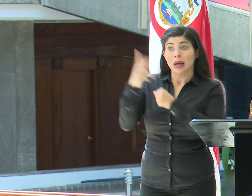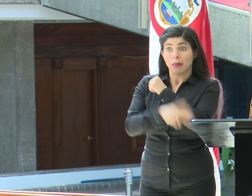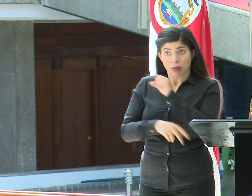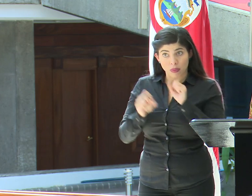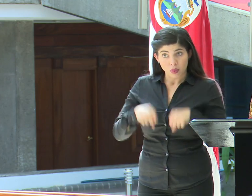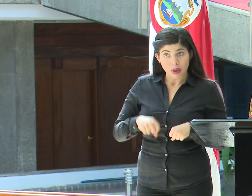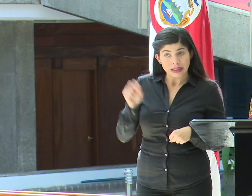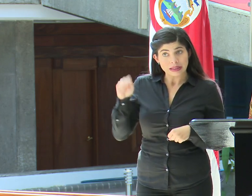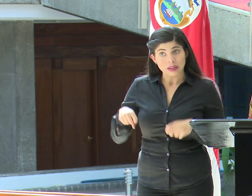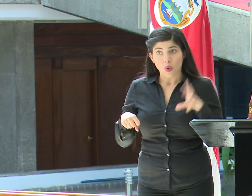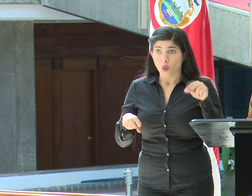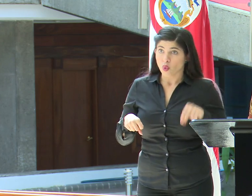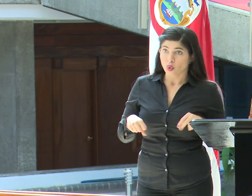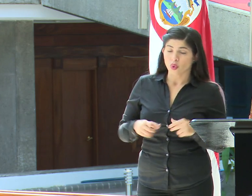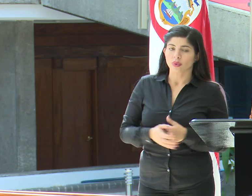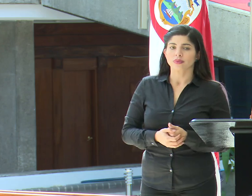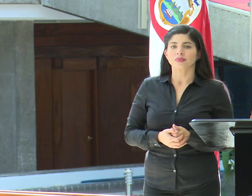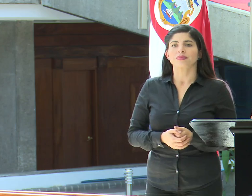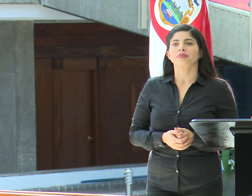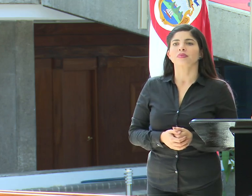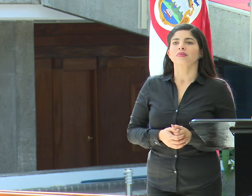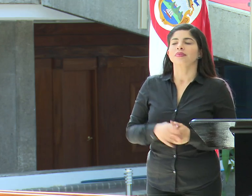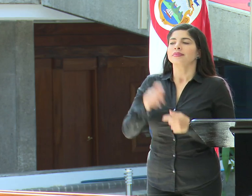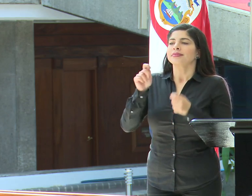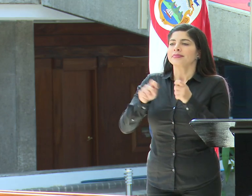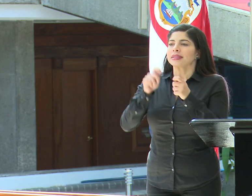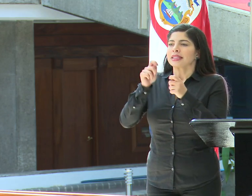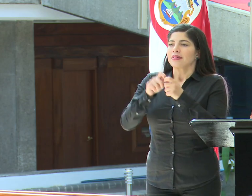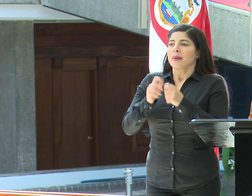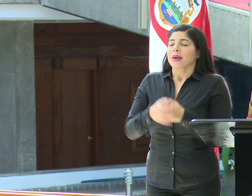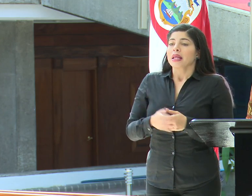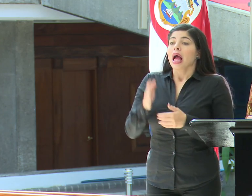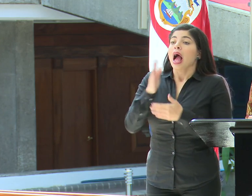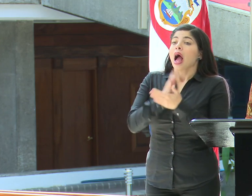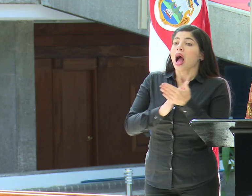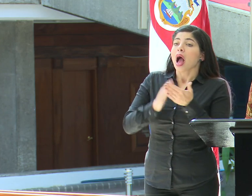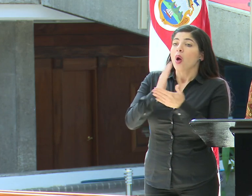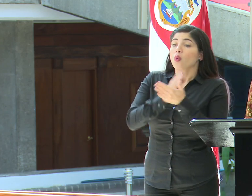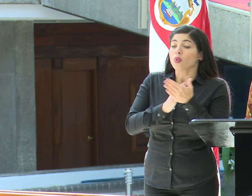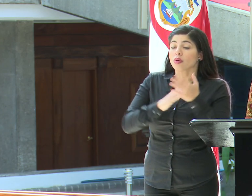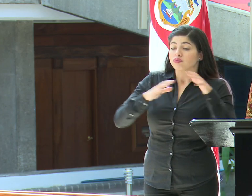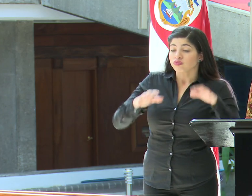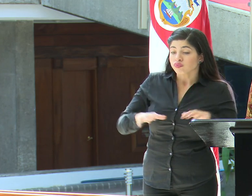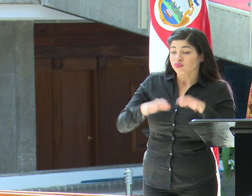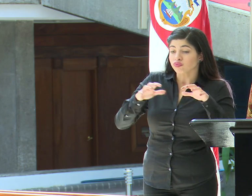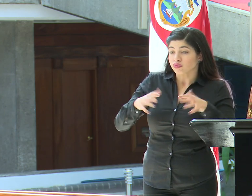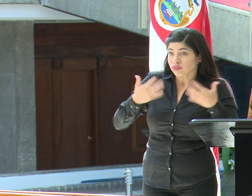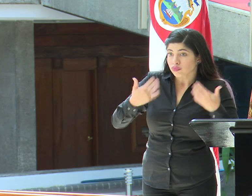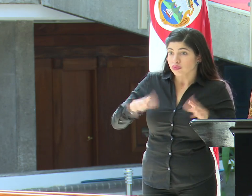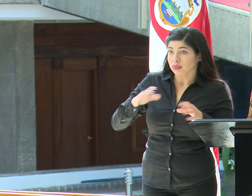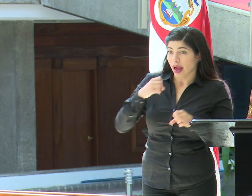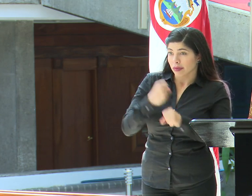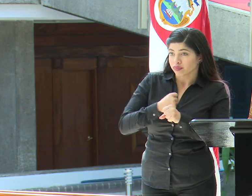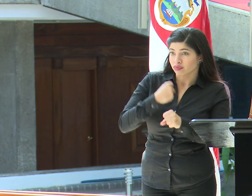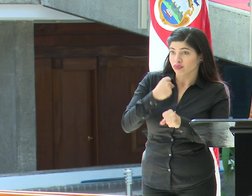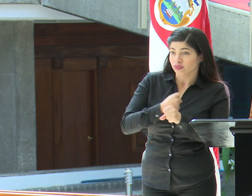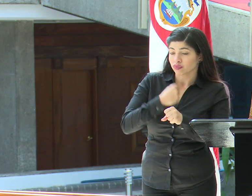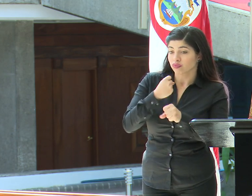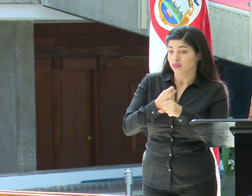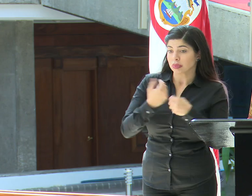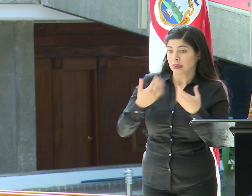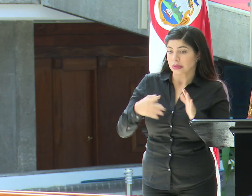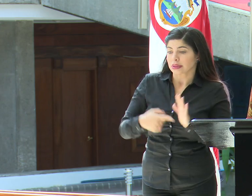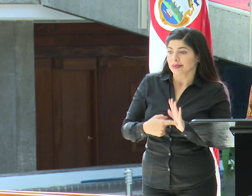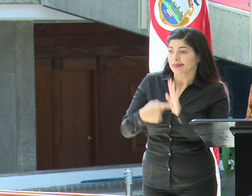no? Sí, justamente algunas de las acciones que ya se han establecido y que se han